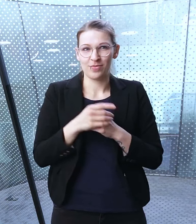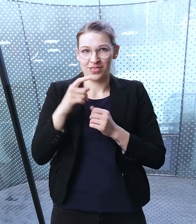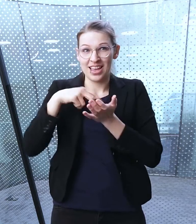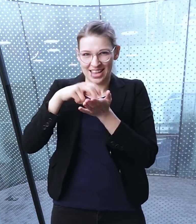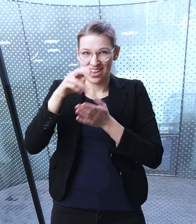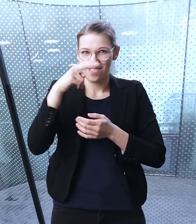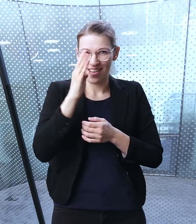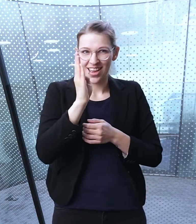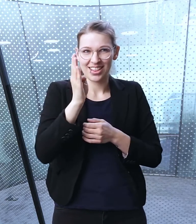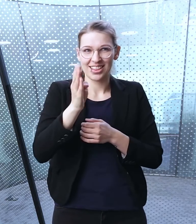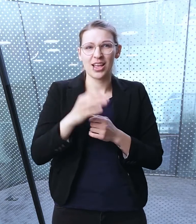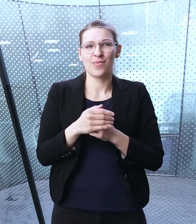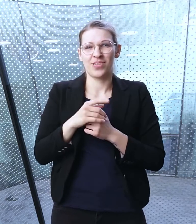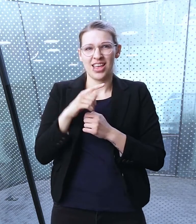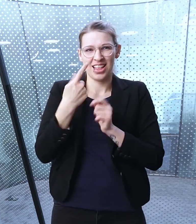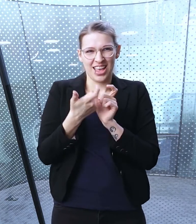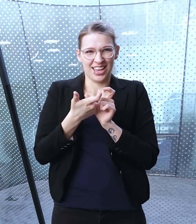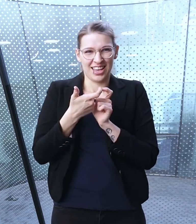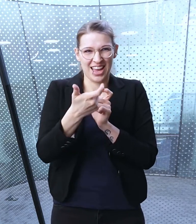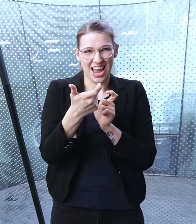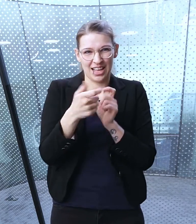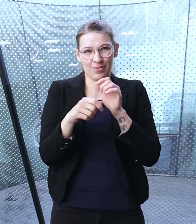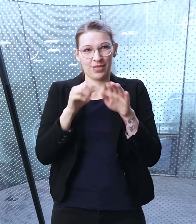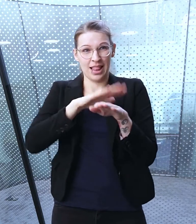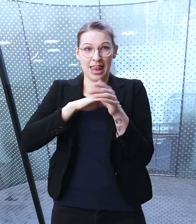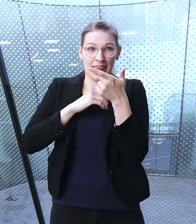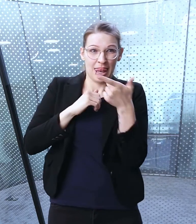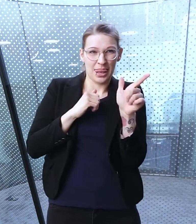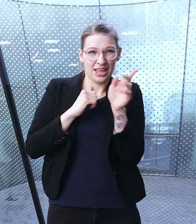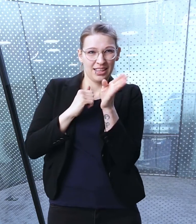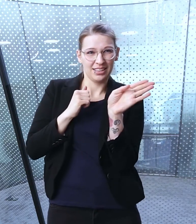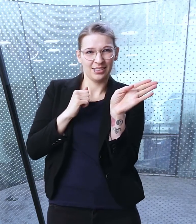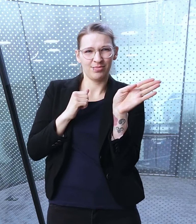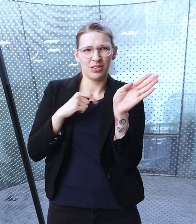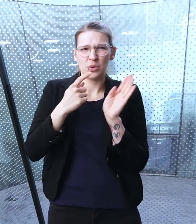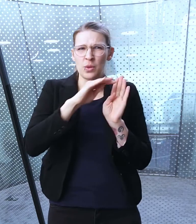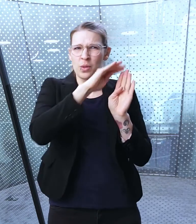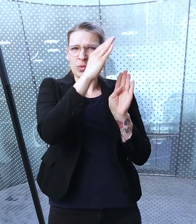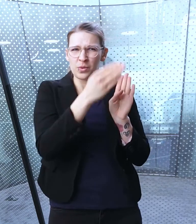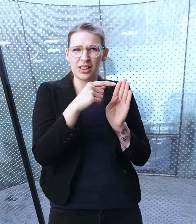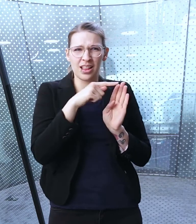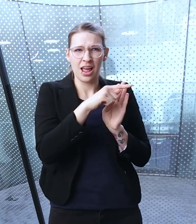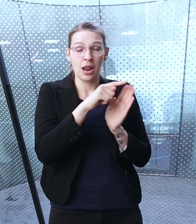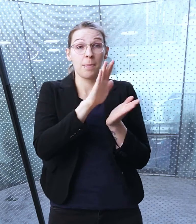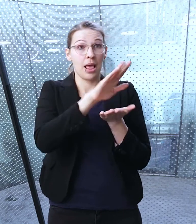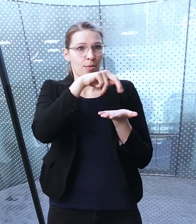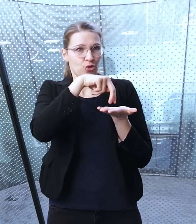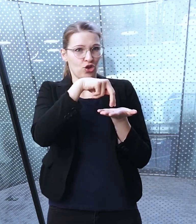sehen wir uns genauer an. Gehen Sie dafür den Gang entlang. Biegen Sie im Gang links ab und